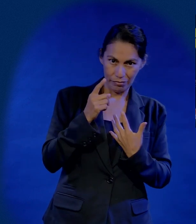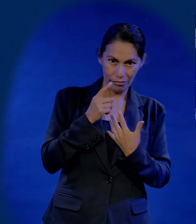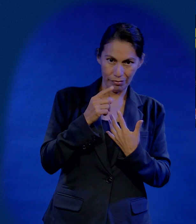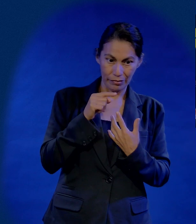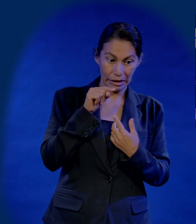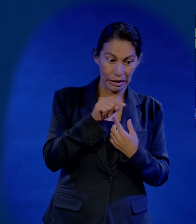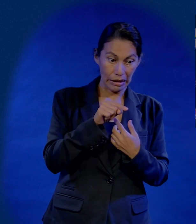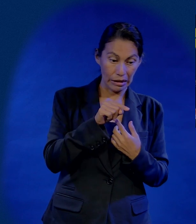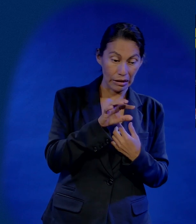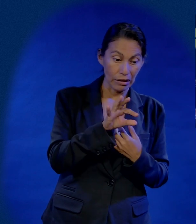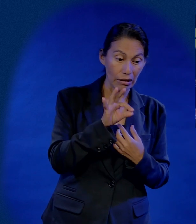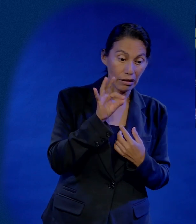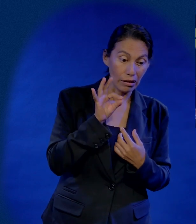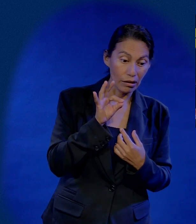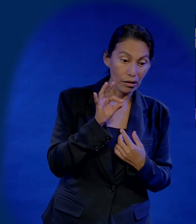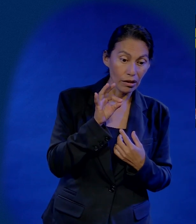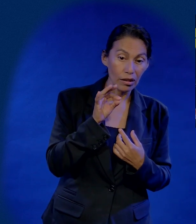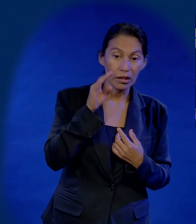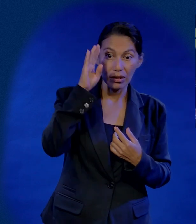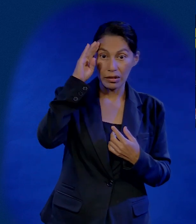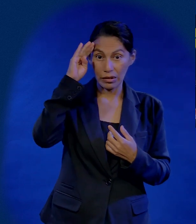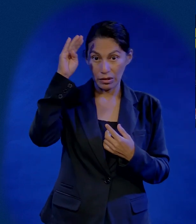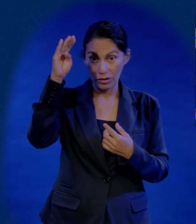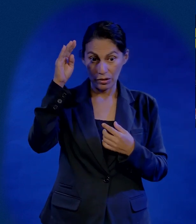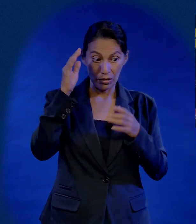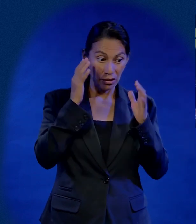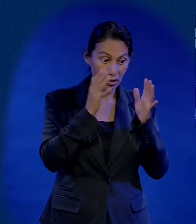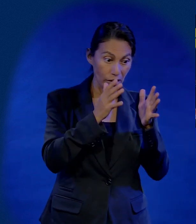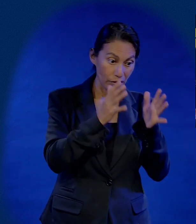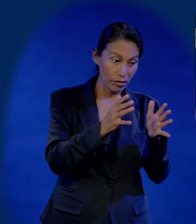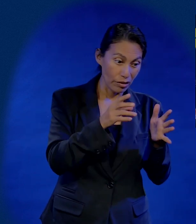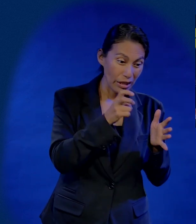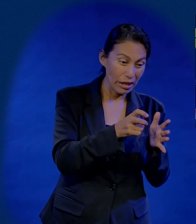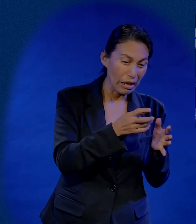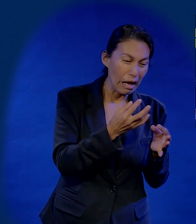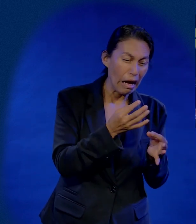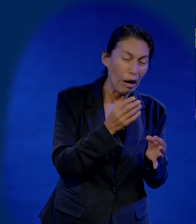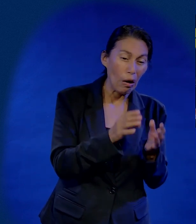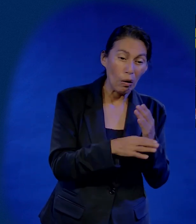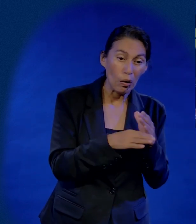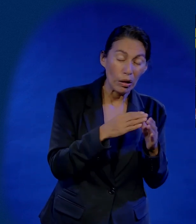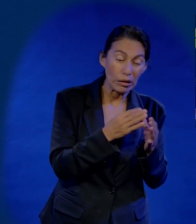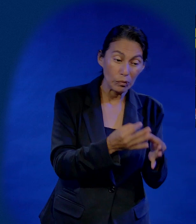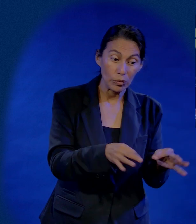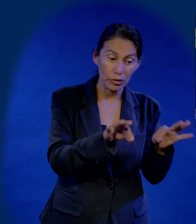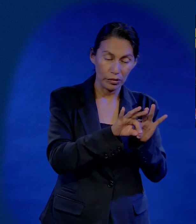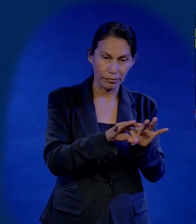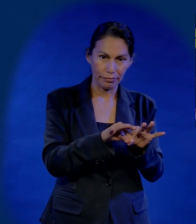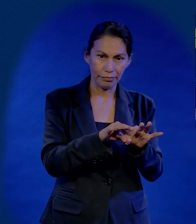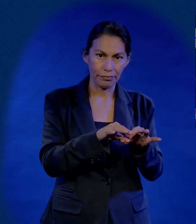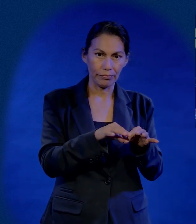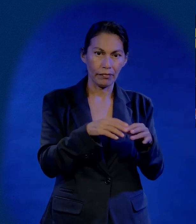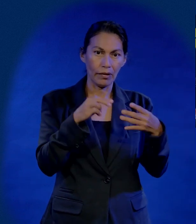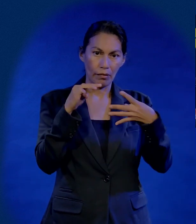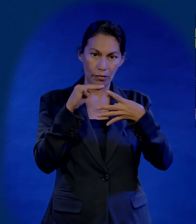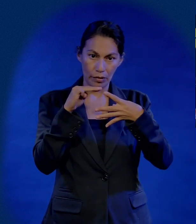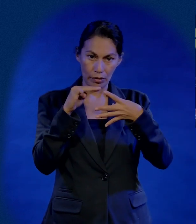están regañando a nosotros. Estamos encontrando las perlas que el Señor dejó en este pasaje. Leo